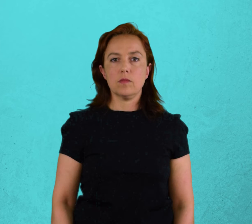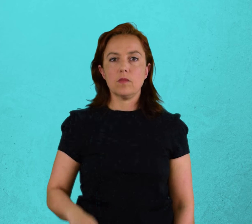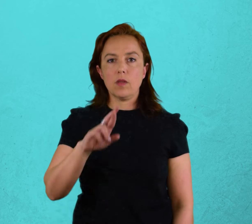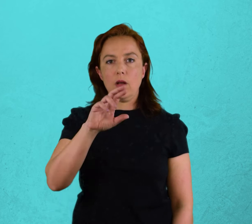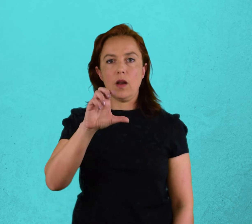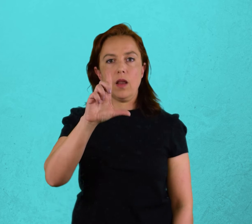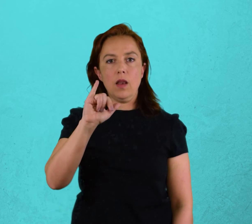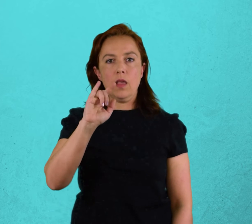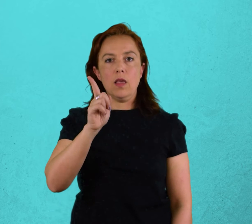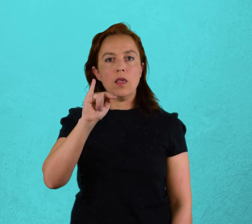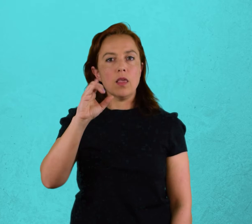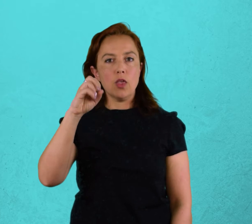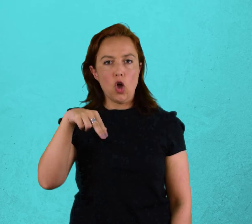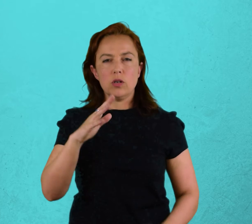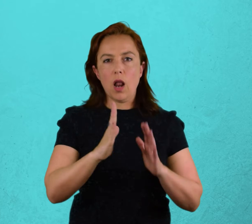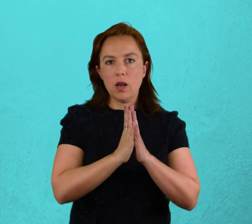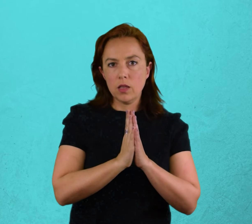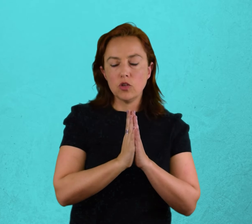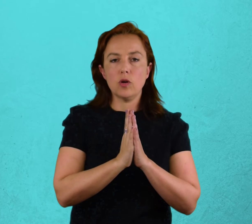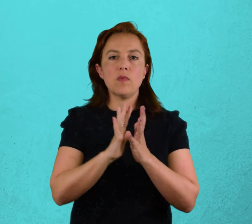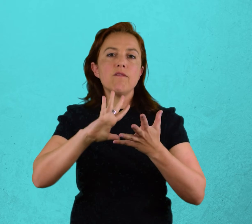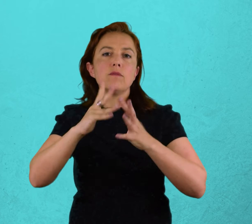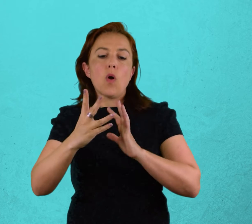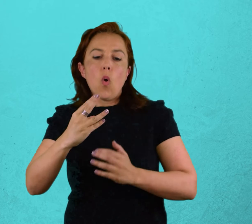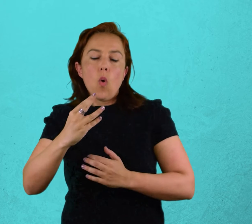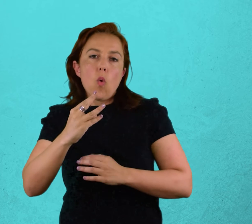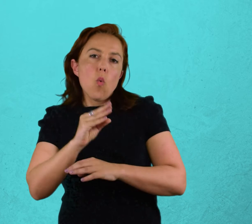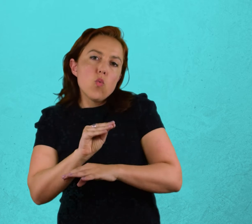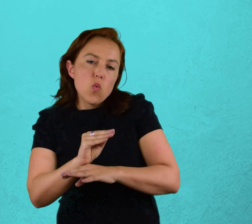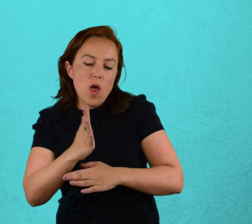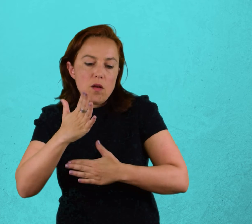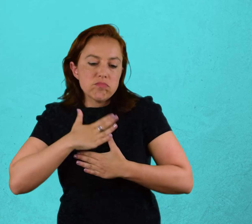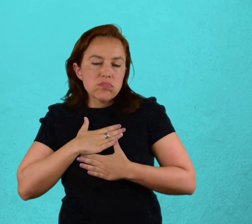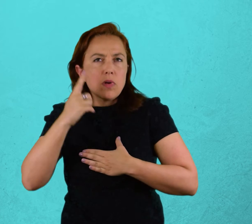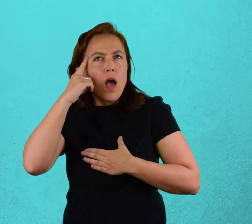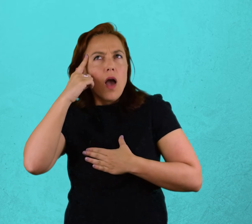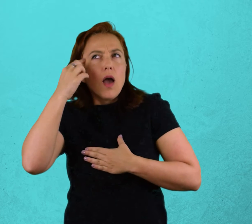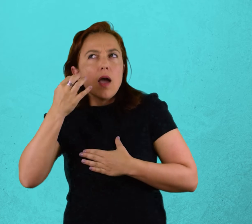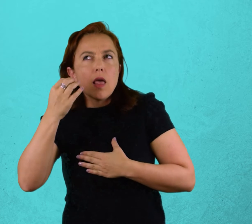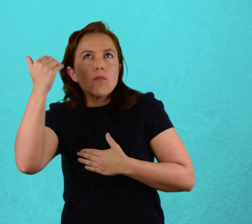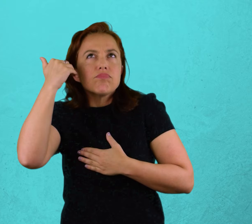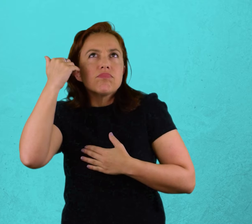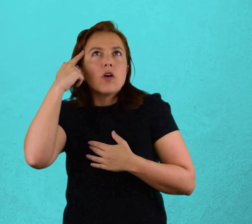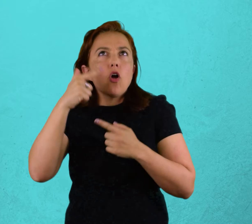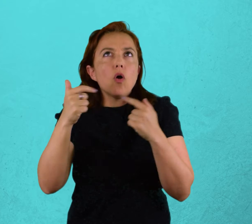Religión. Manifestación cultural que incluye un conjunto de creencias, símbolos y